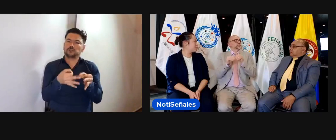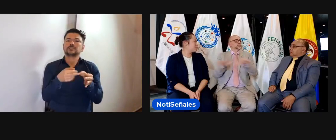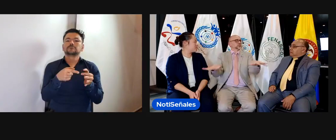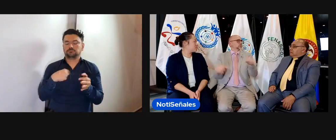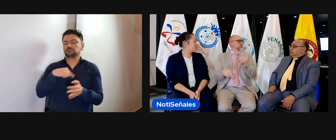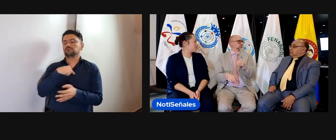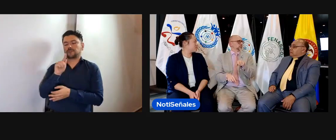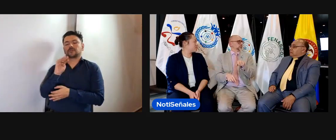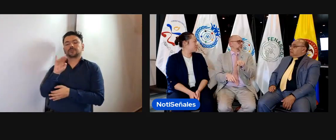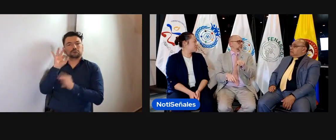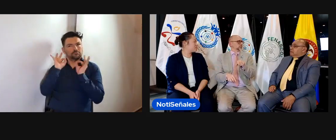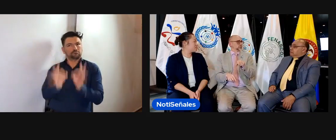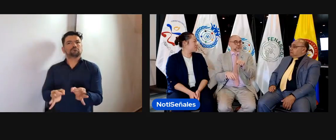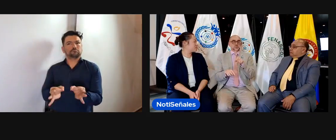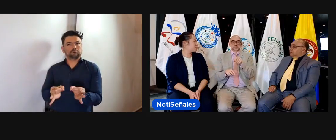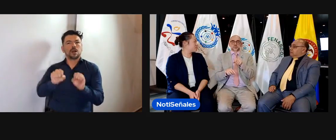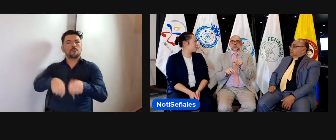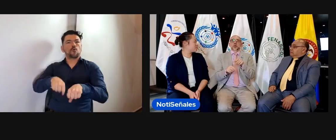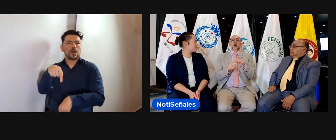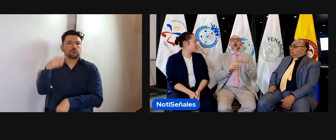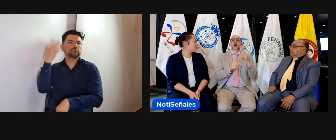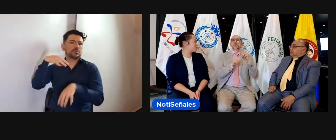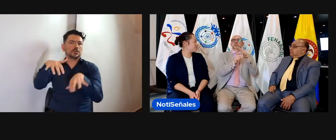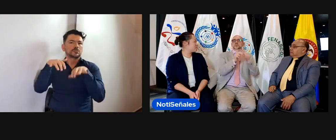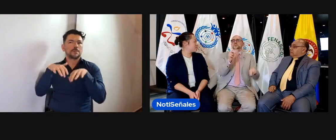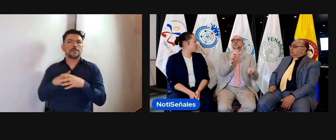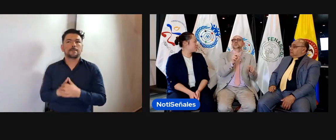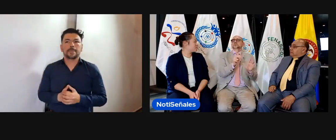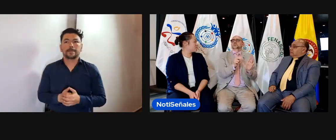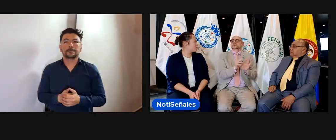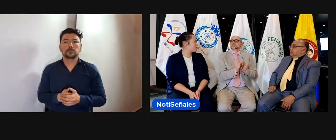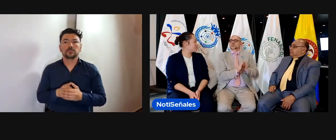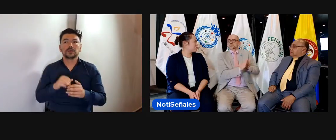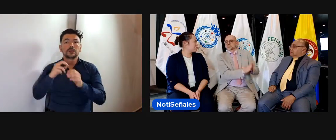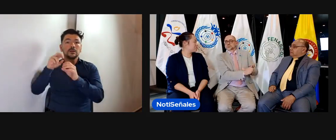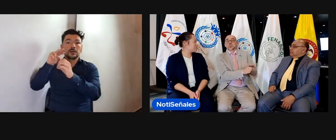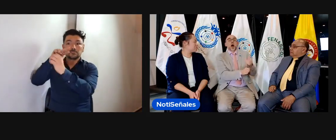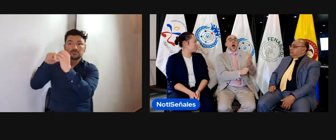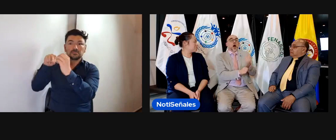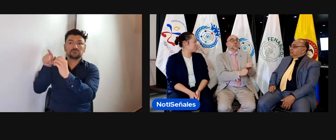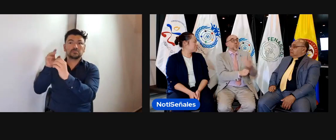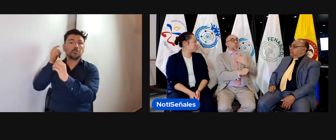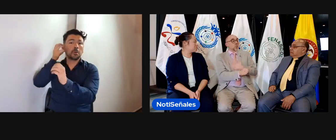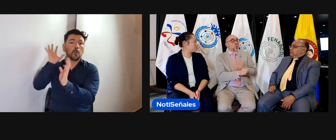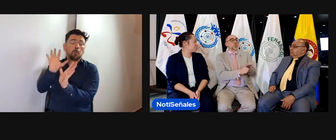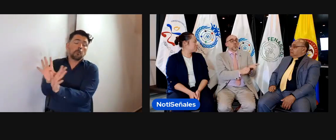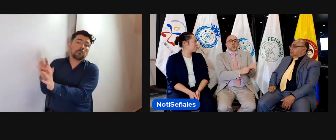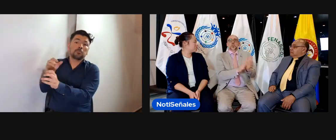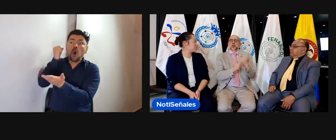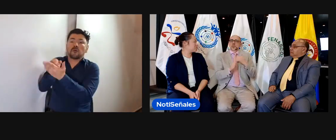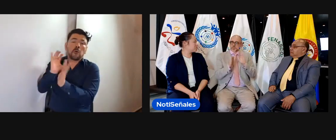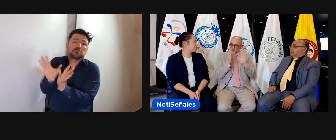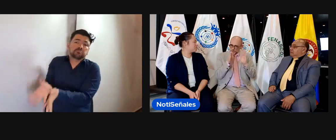discapacidad, o diferente tipo de señal ética, pues, que se pueda utilizar también este. Y dejar de usar quizás este